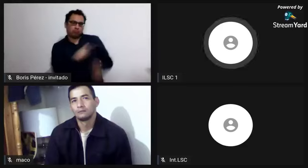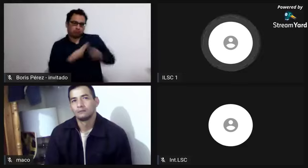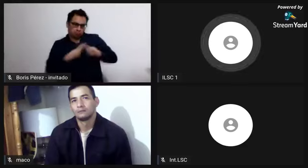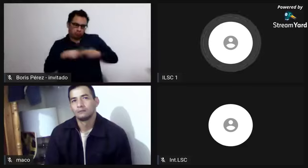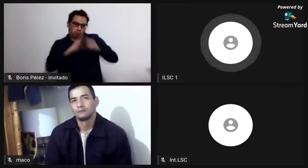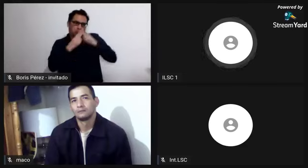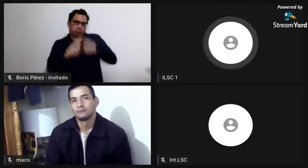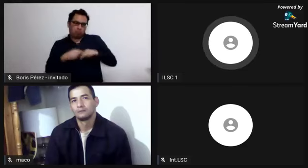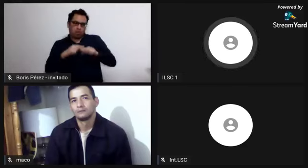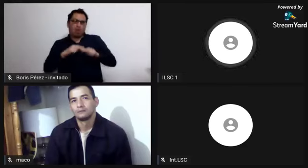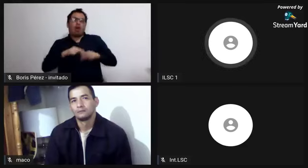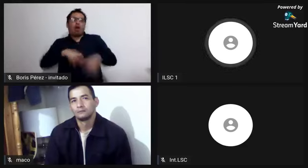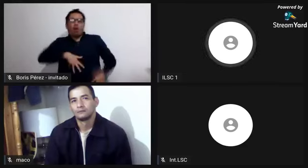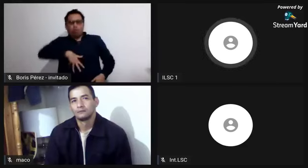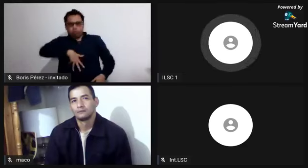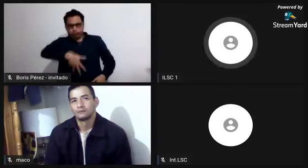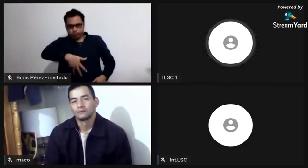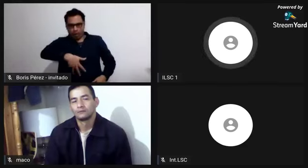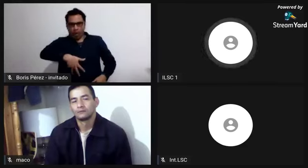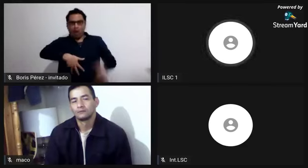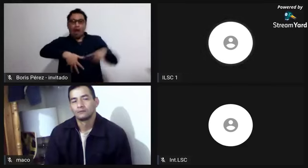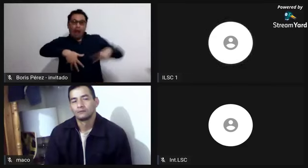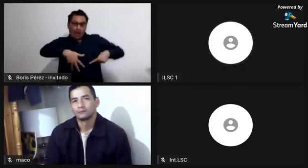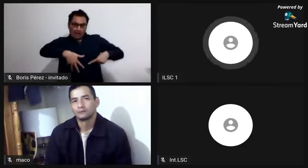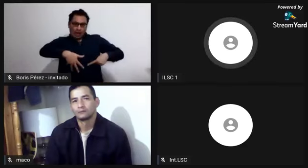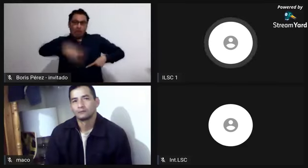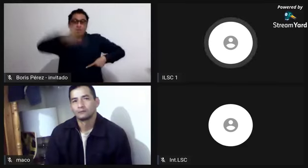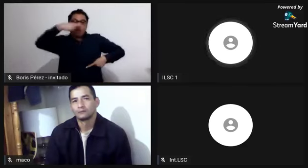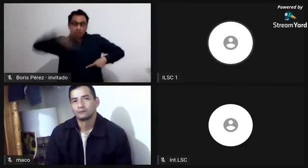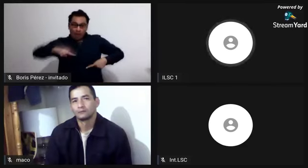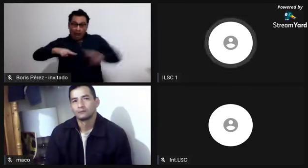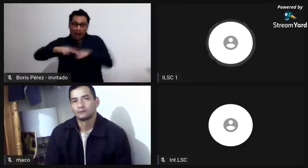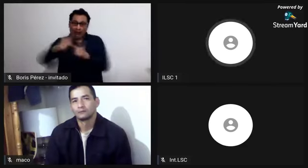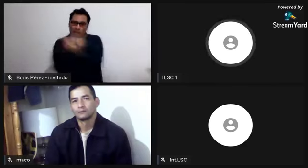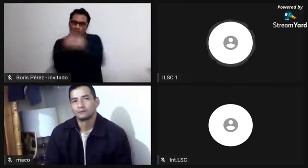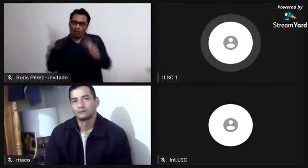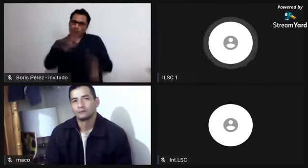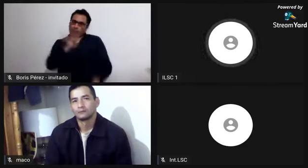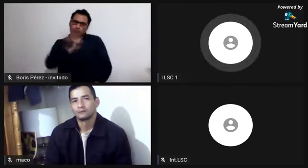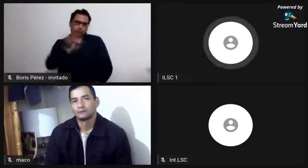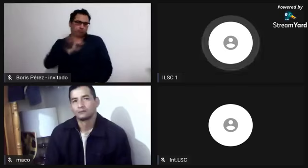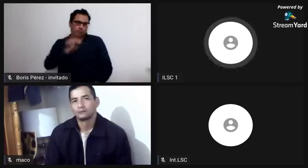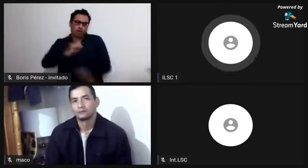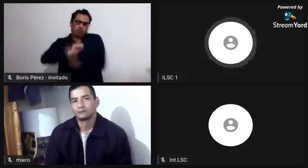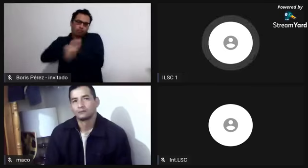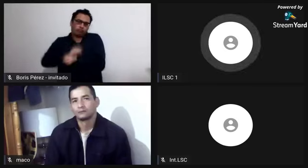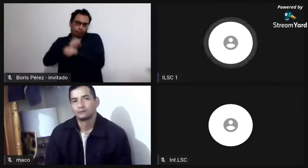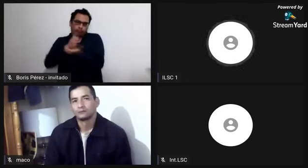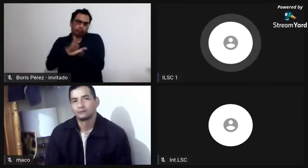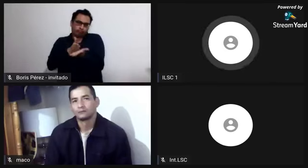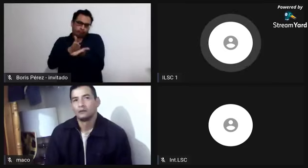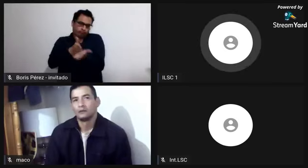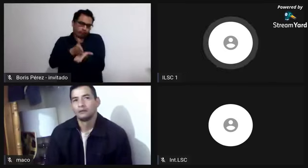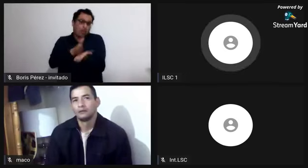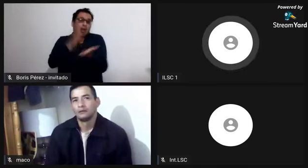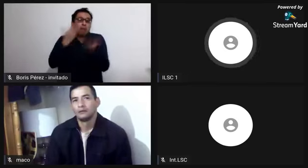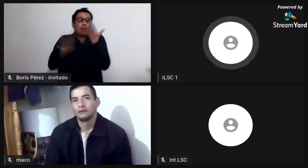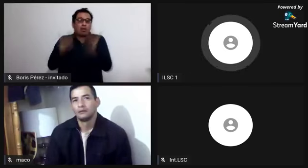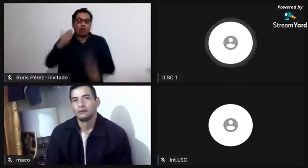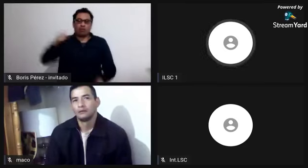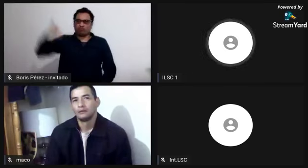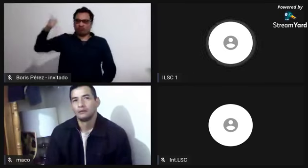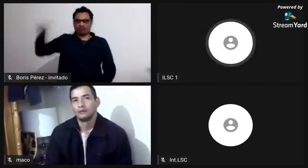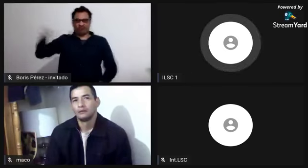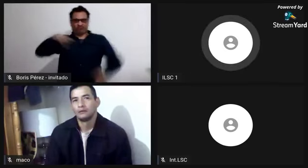sucedía era que convivían con varones que también estaban bajo la esclavitud y pues tenían